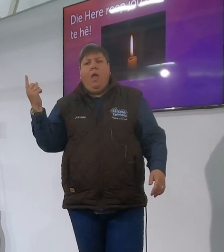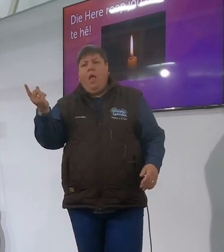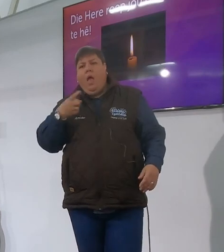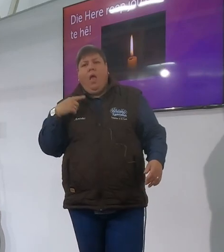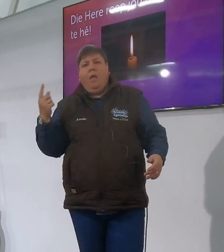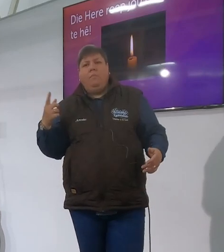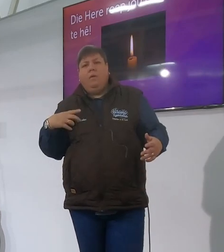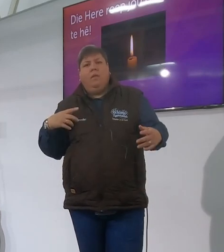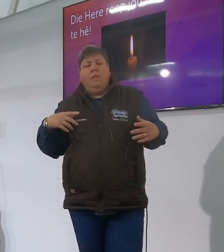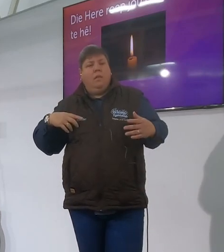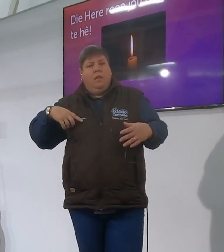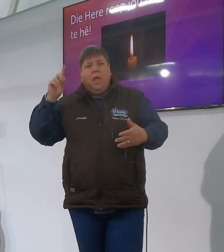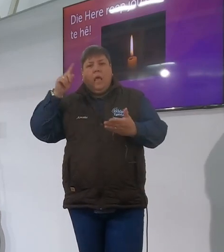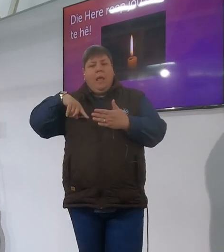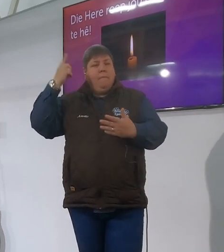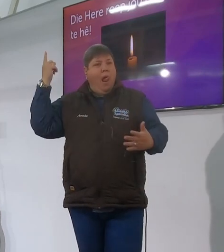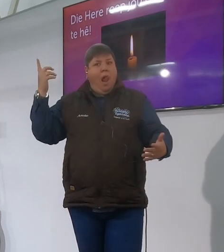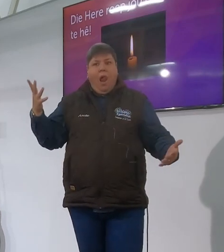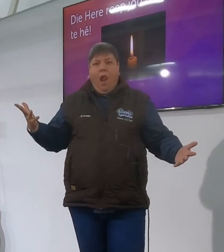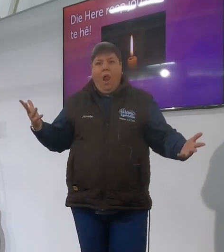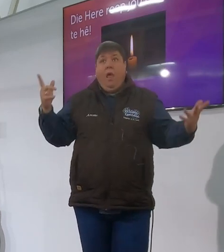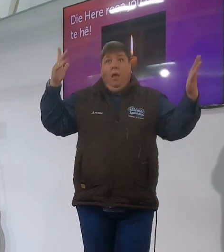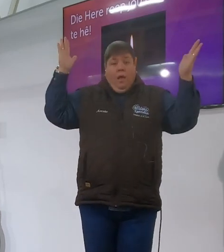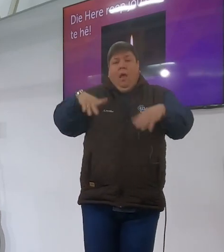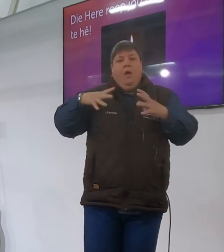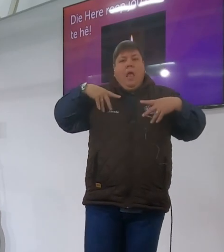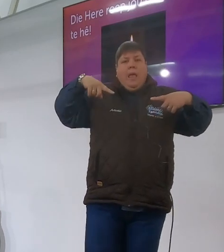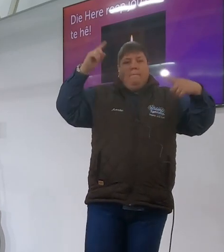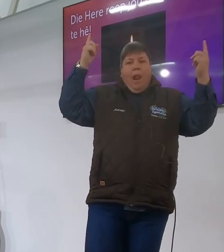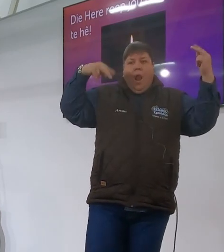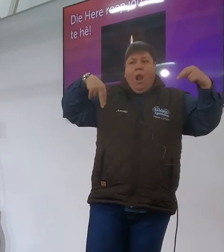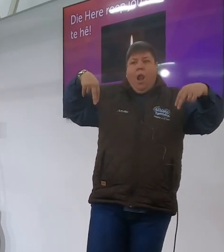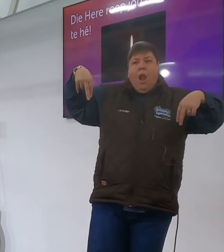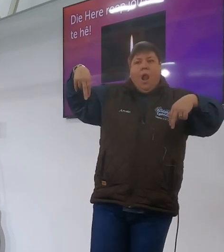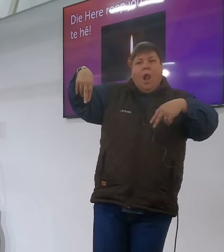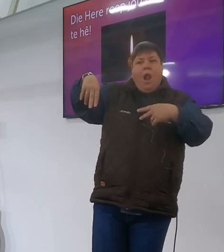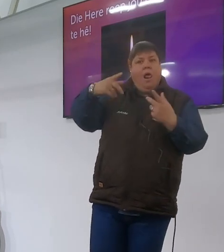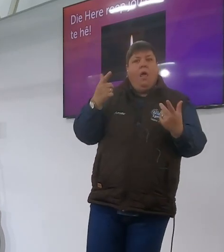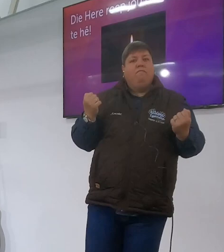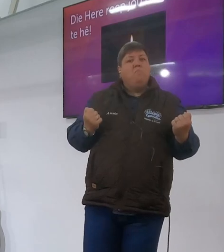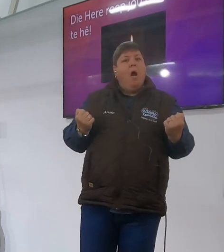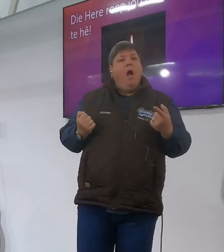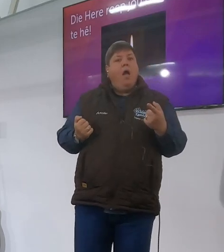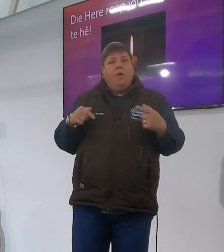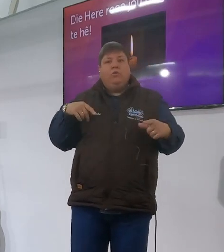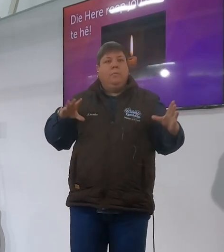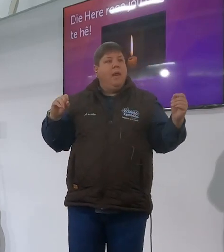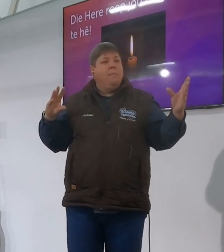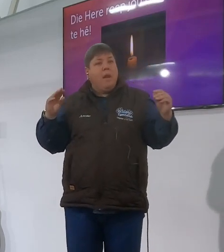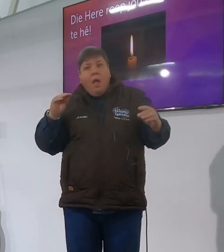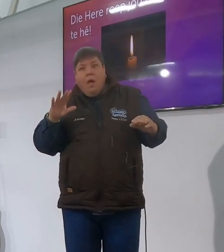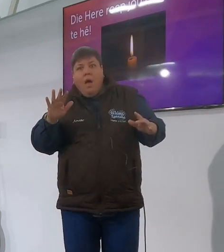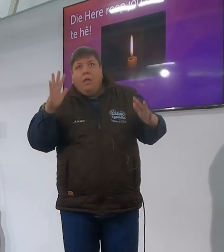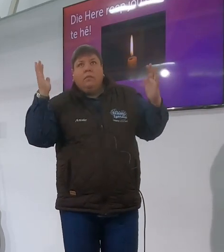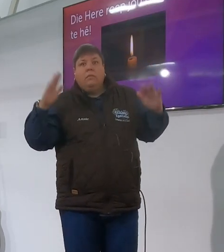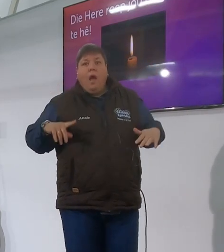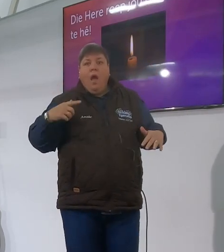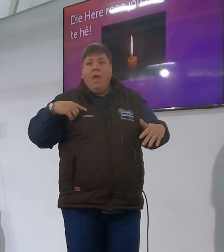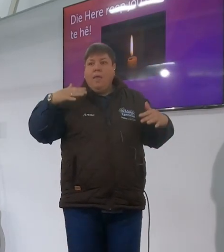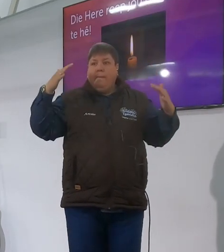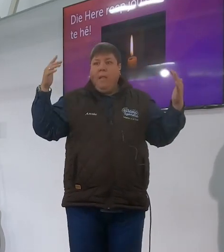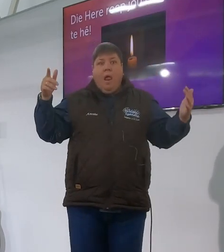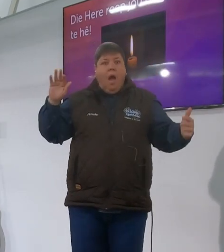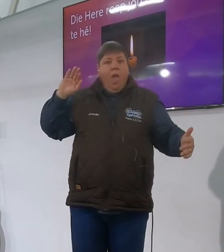verwonderd in die hemel en ons staan al rond en sê wat het nou gebeur want dit was baie vannacht ok en nou we gaan ons praat en ons besef dat sy